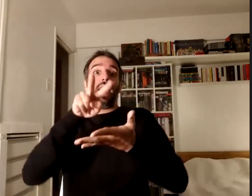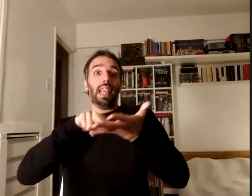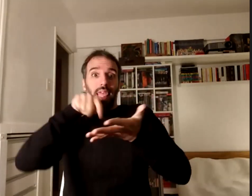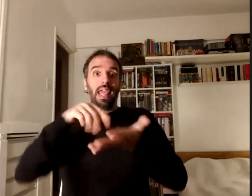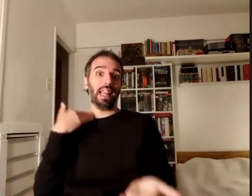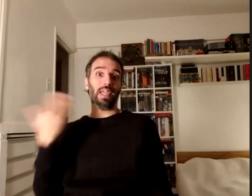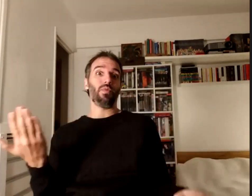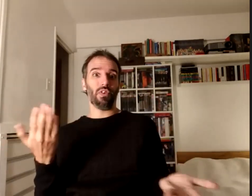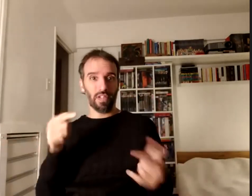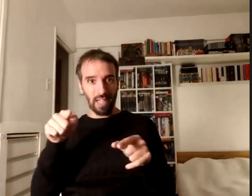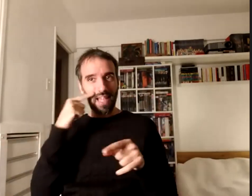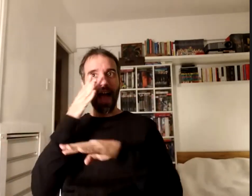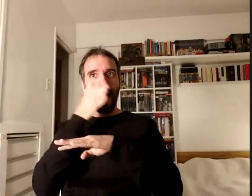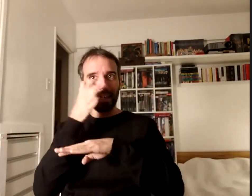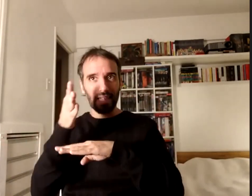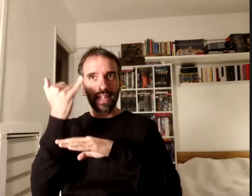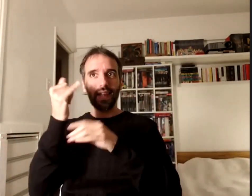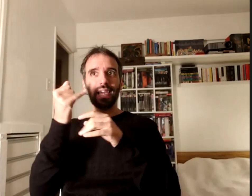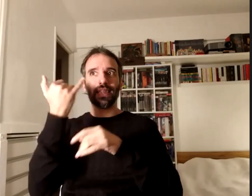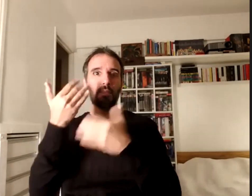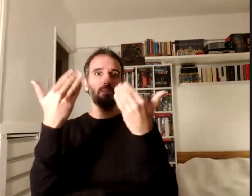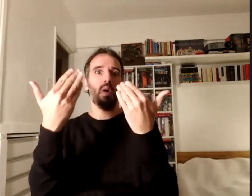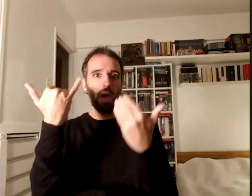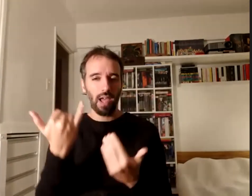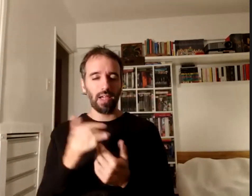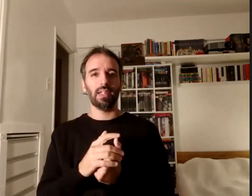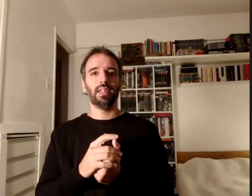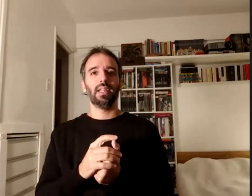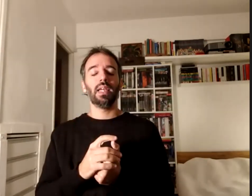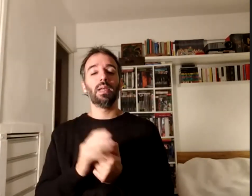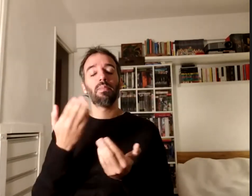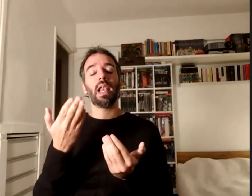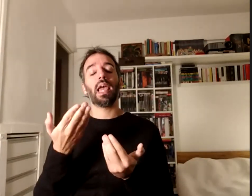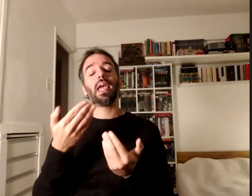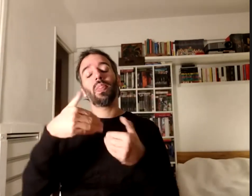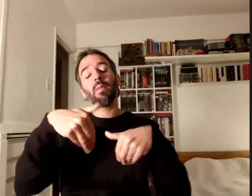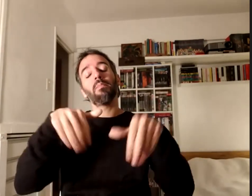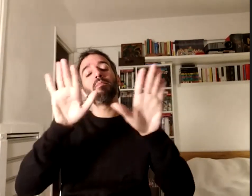accesible que está disponible y para que pasen unas tardes digamos